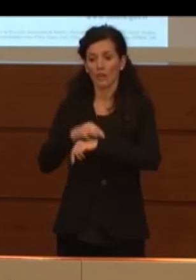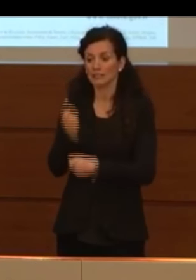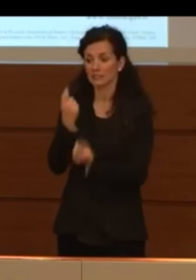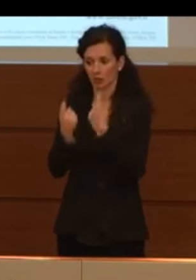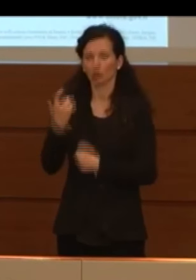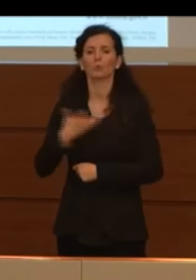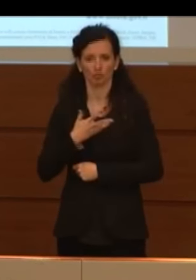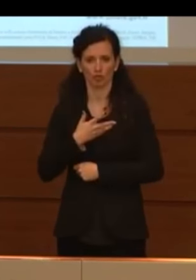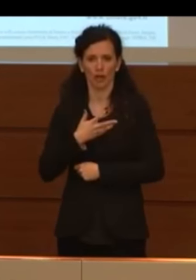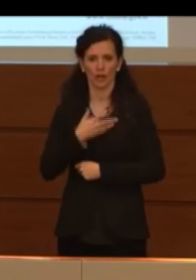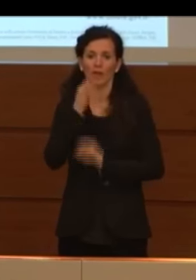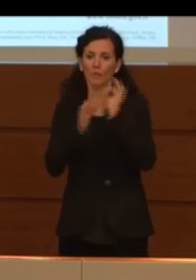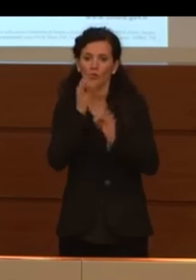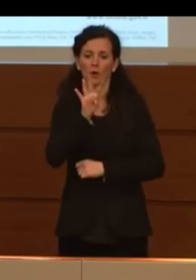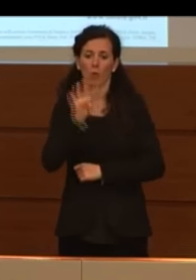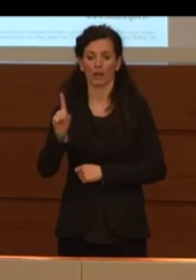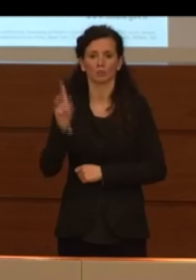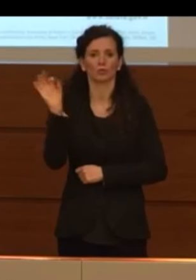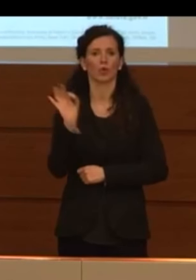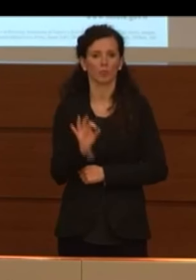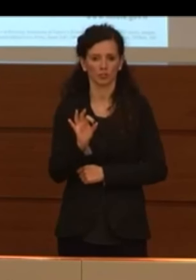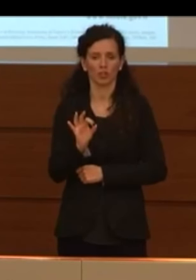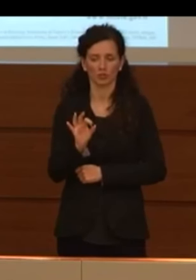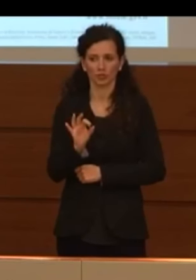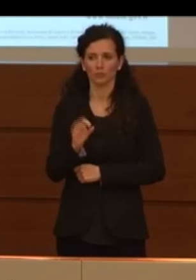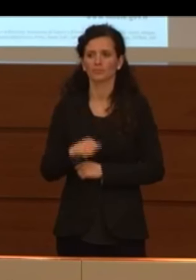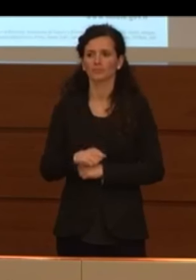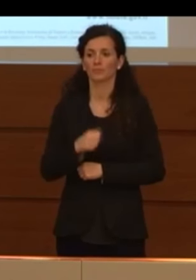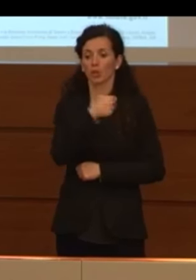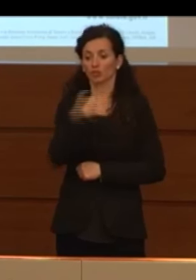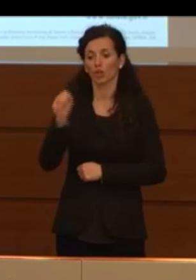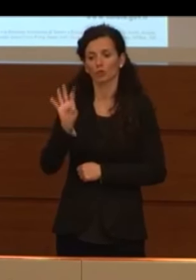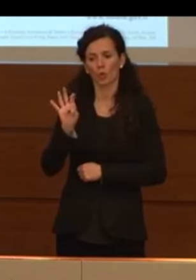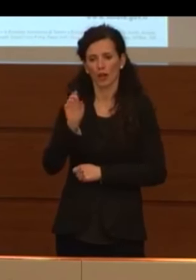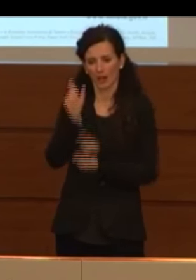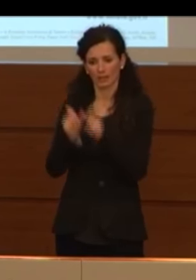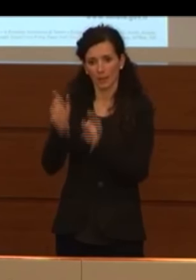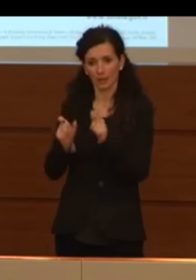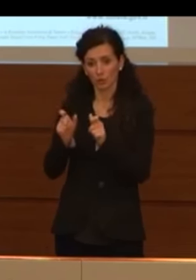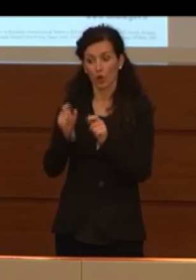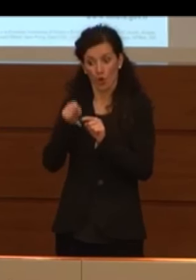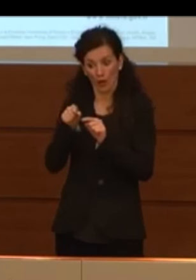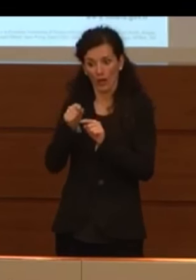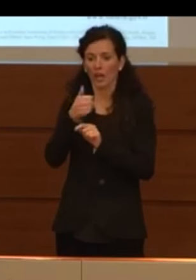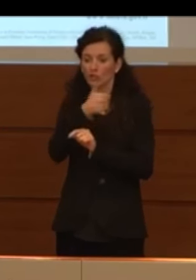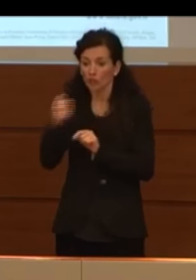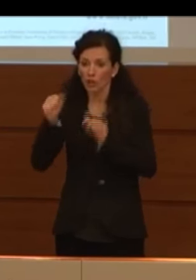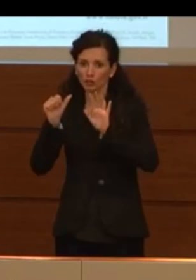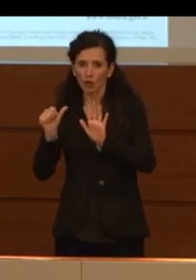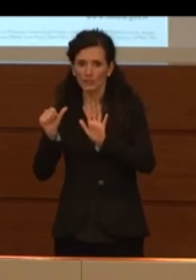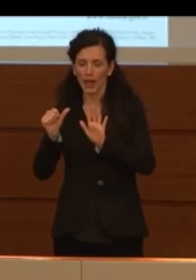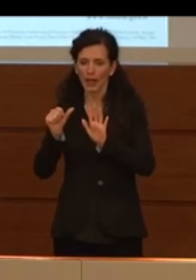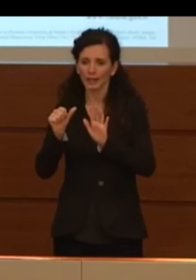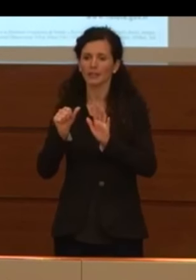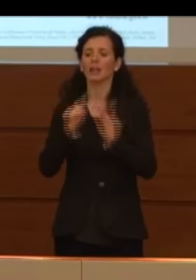quindi il 41% del totale e 140 persone di cui 106 sono ricoverati in